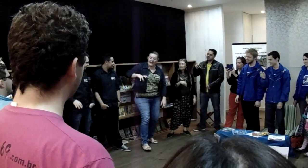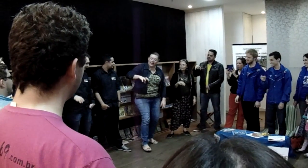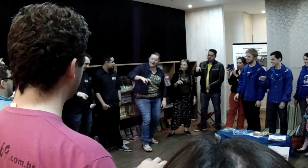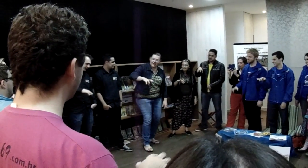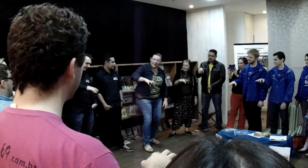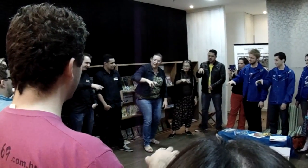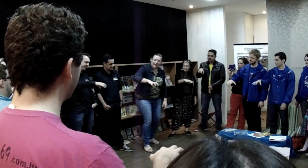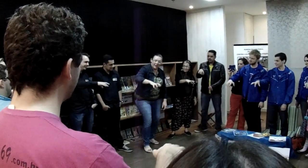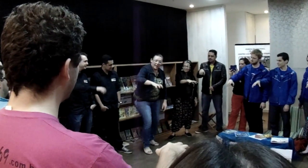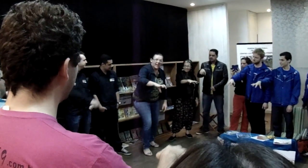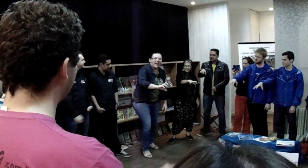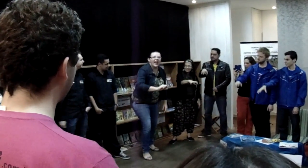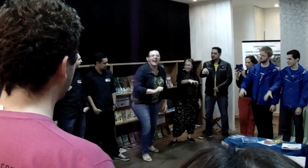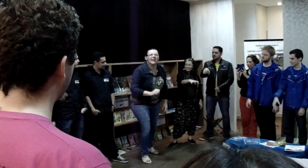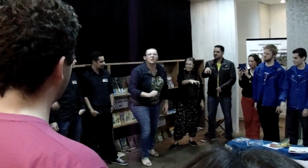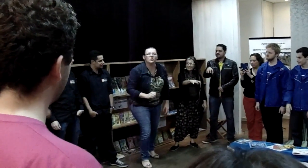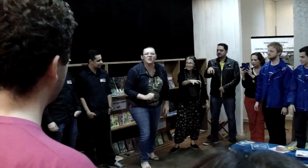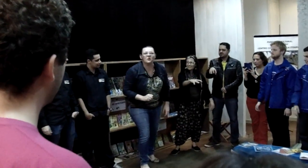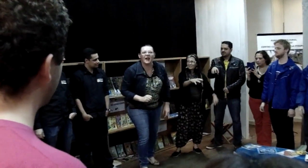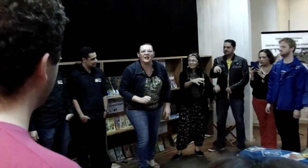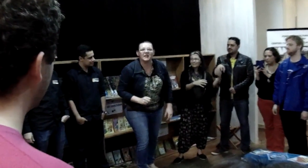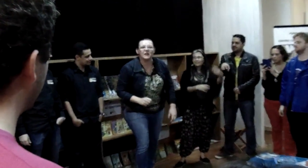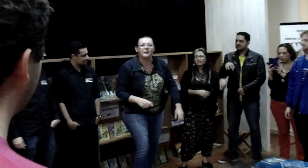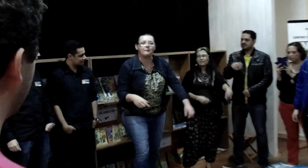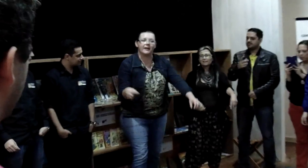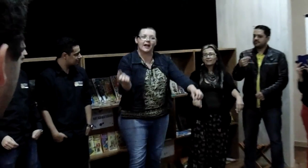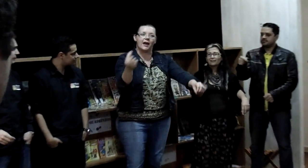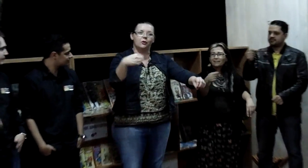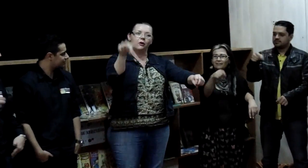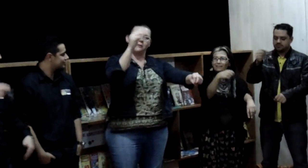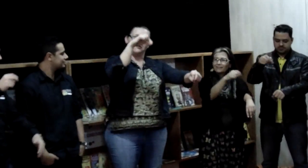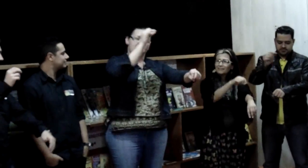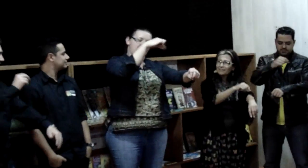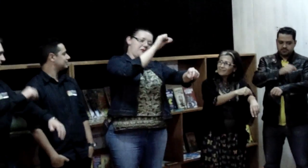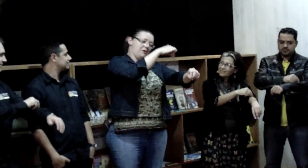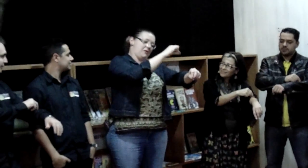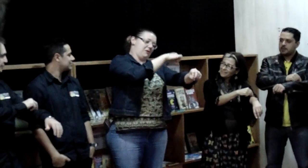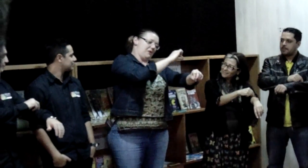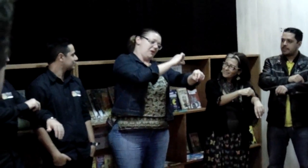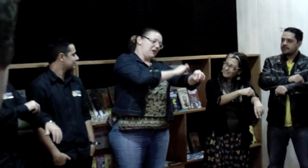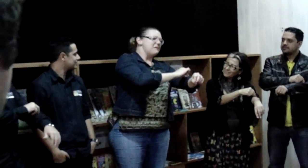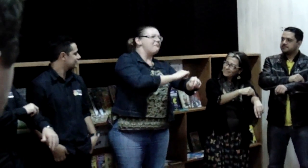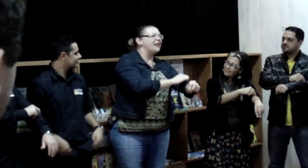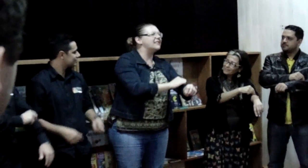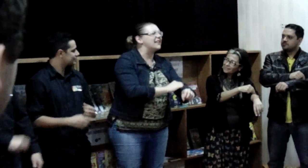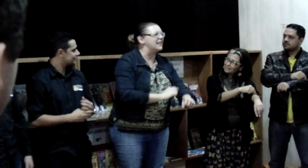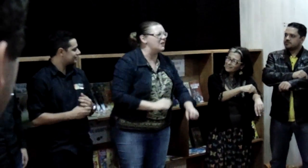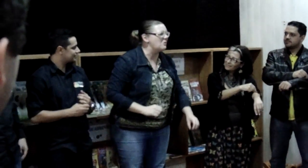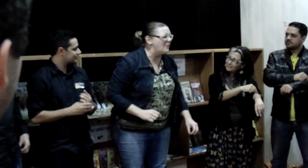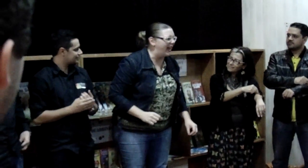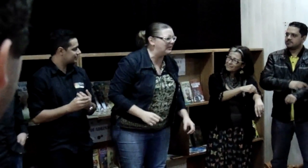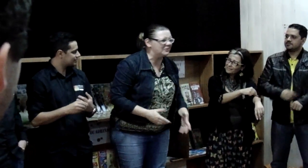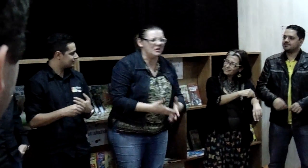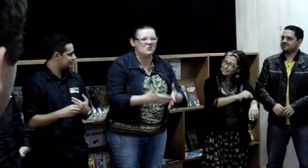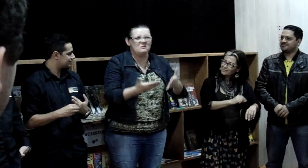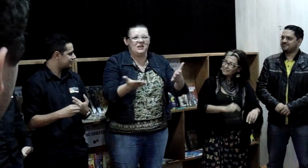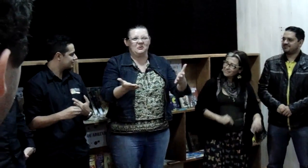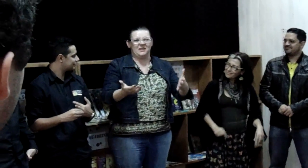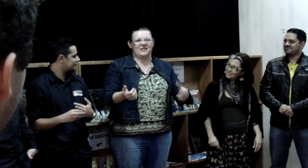a... Ela engoliu uma aranha pra pegar o... Ciceto, mas seria correto ter comido um